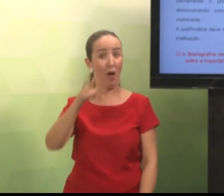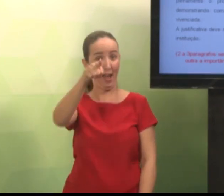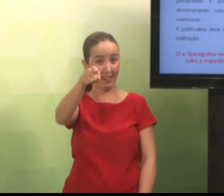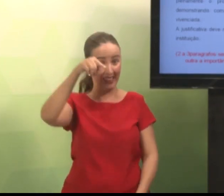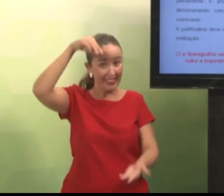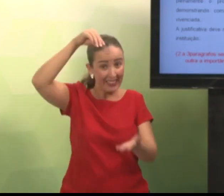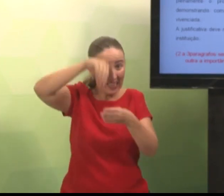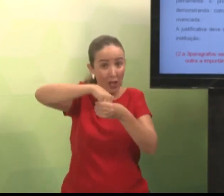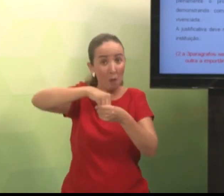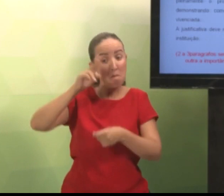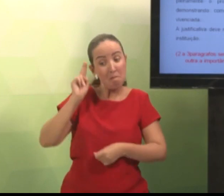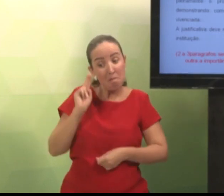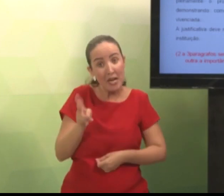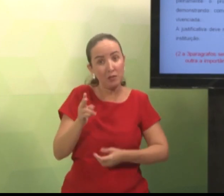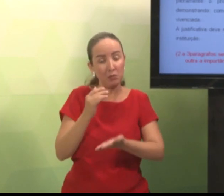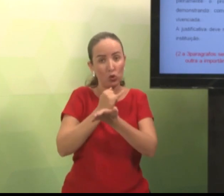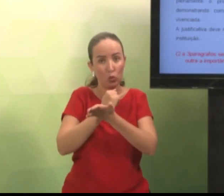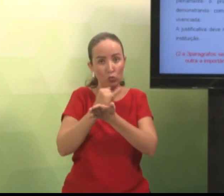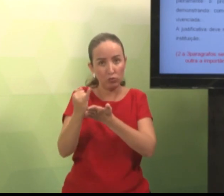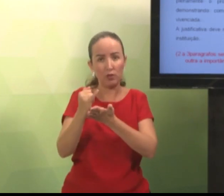Você vai detalhar. Essas informações.